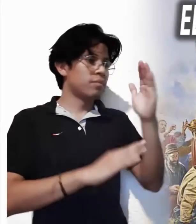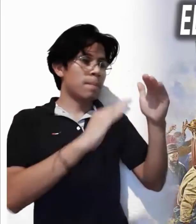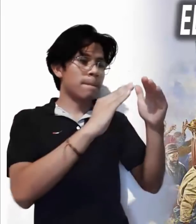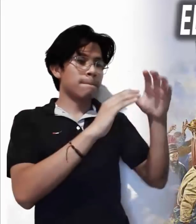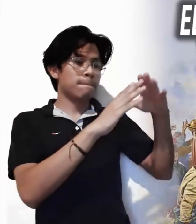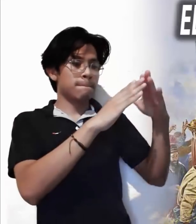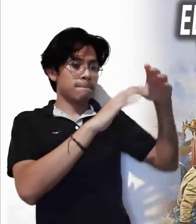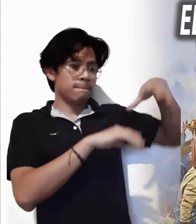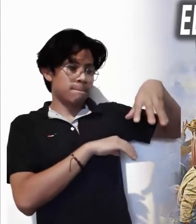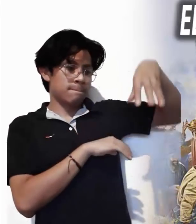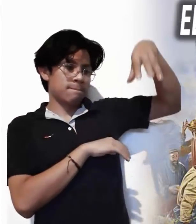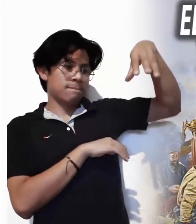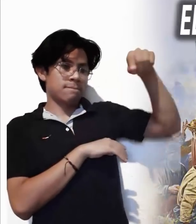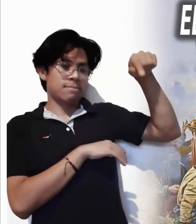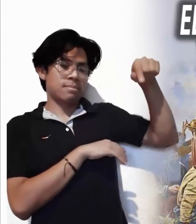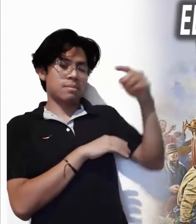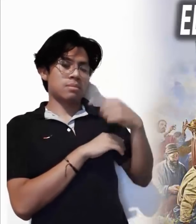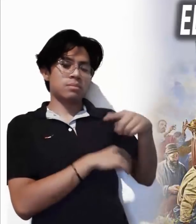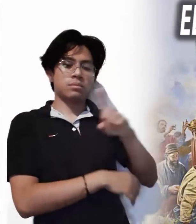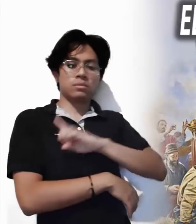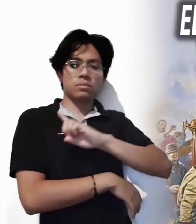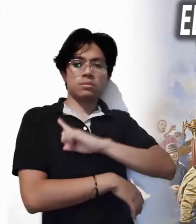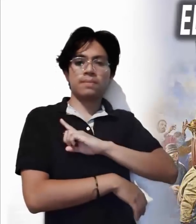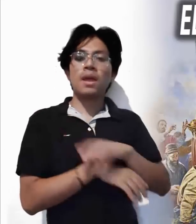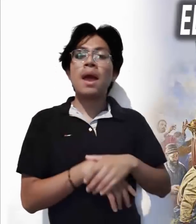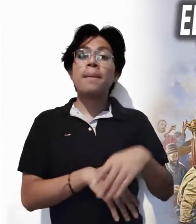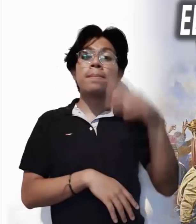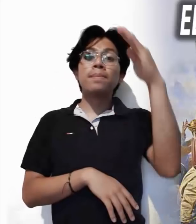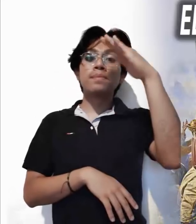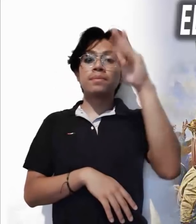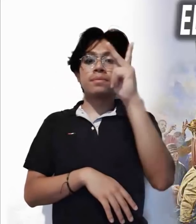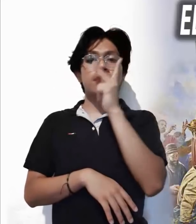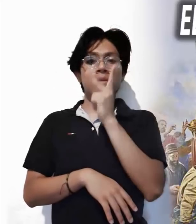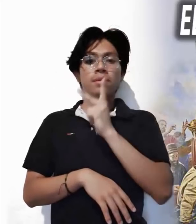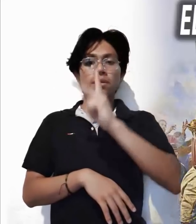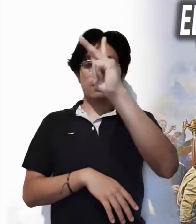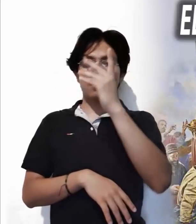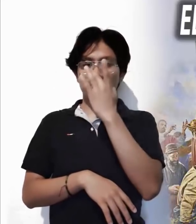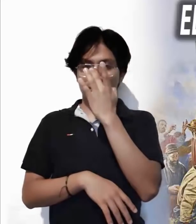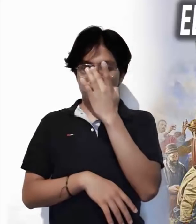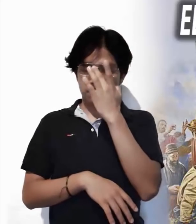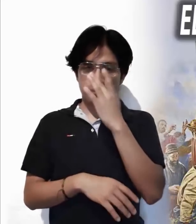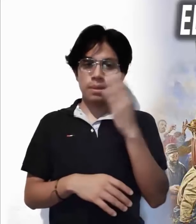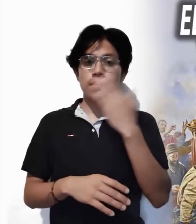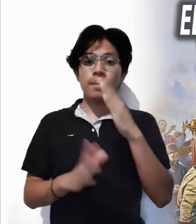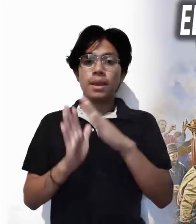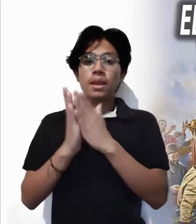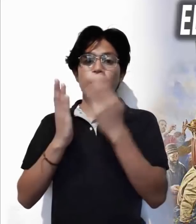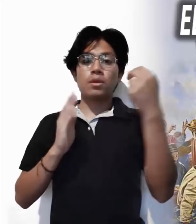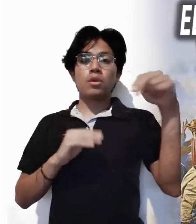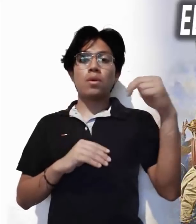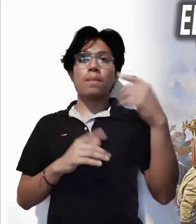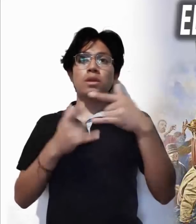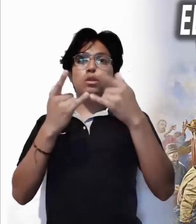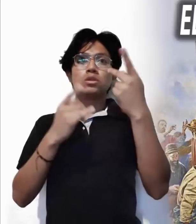se retiró de nuevo a la montaña, él solo. Palabra del Señor. El libro de los